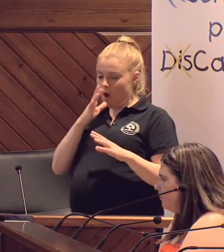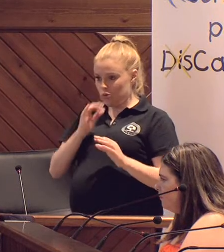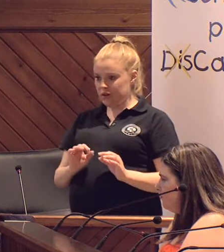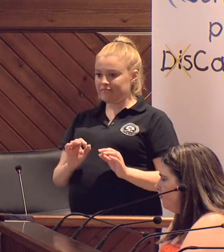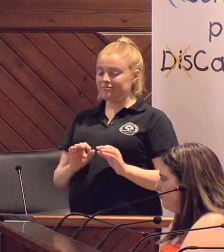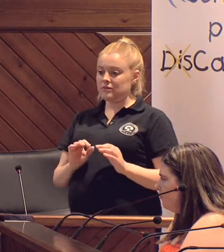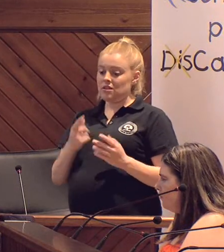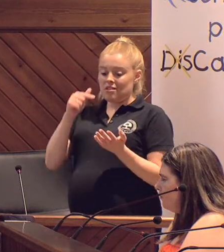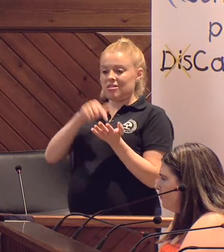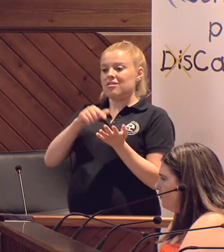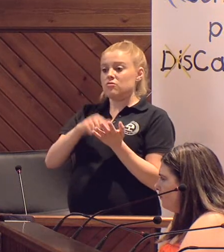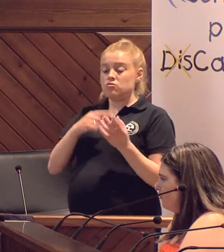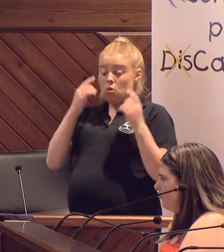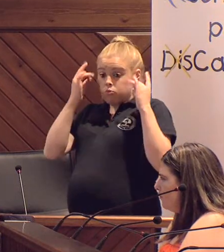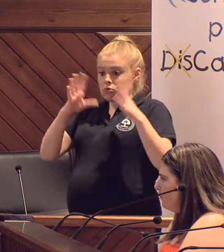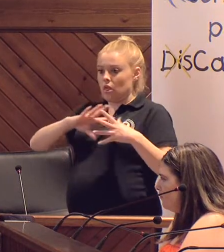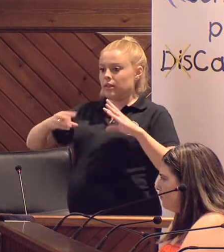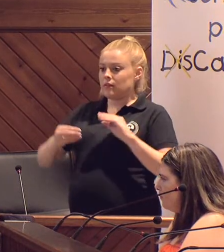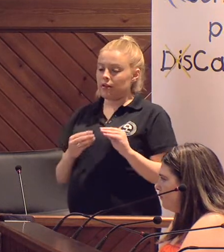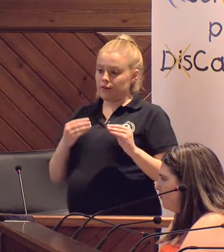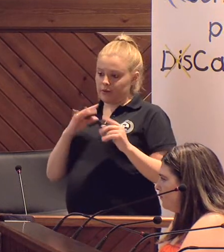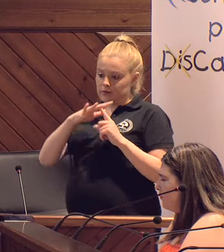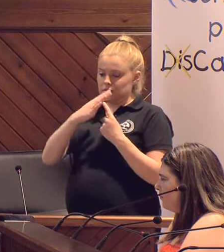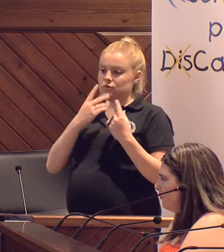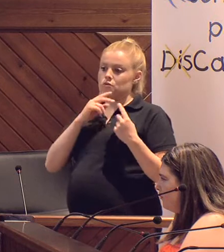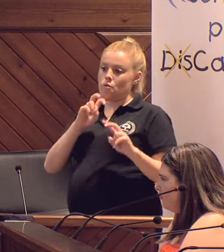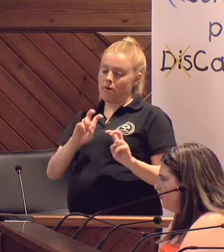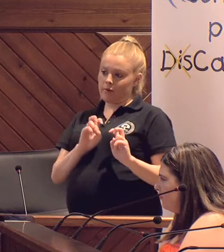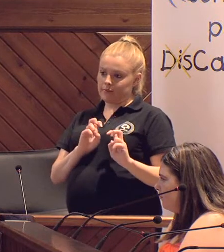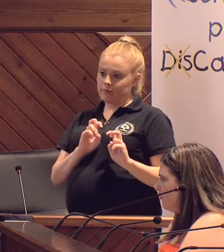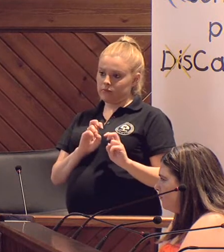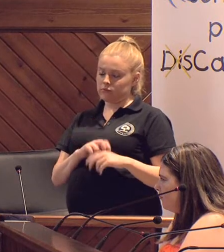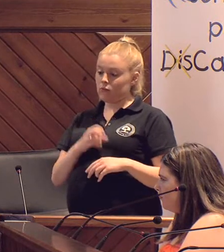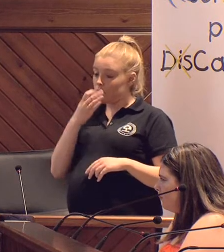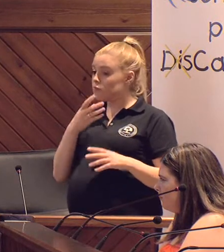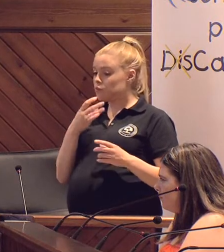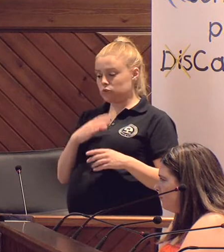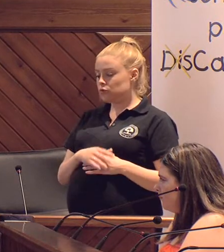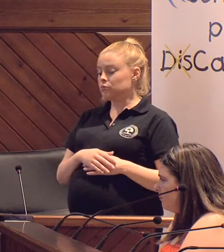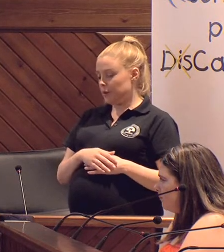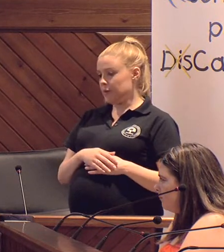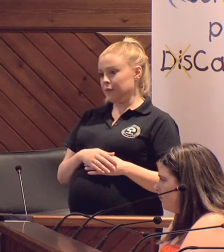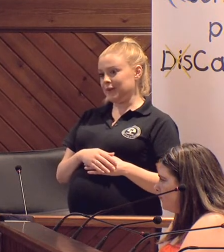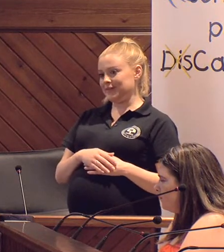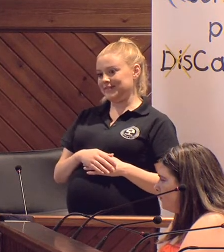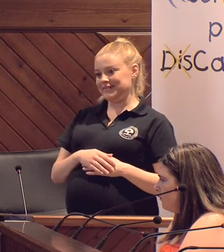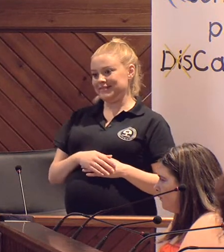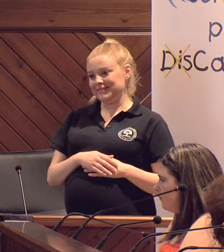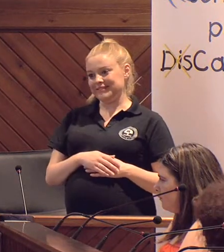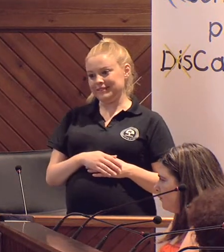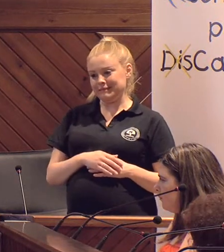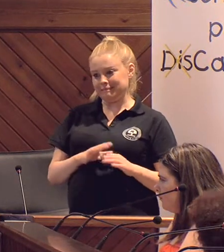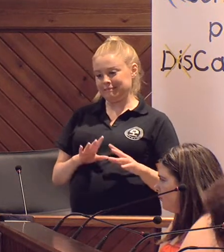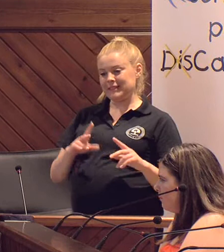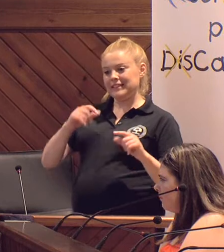exigiéndonos una fuerte y rápida adaptación a la nueva situación. ¿Voy despacio, María? Con